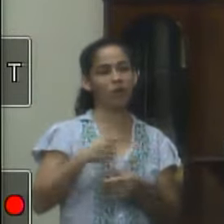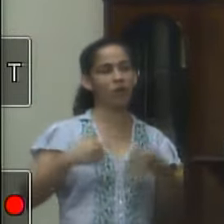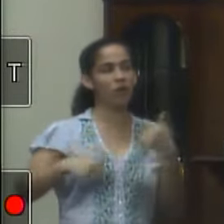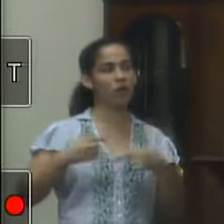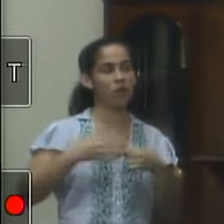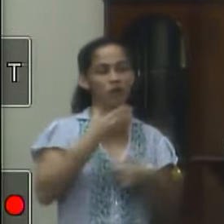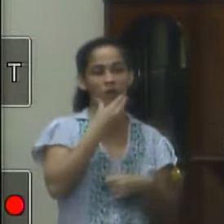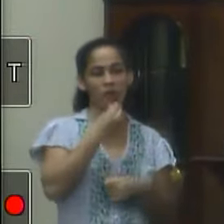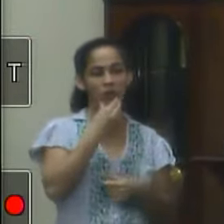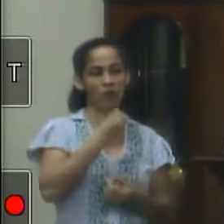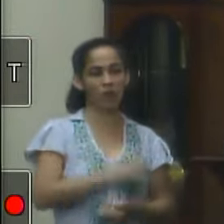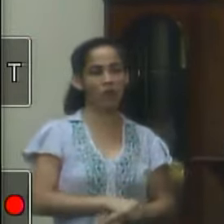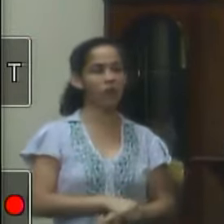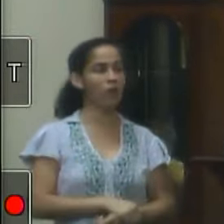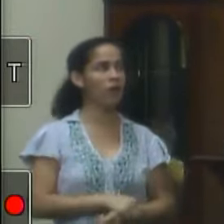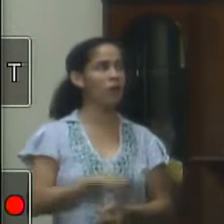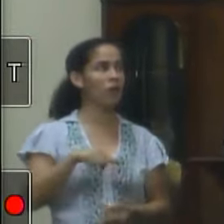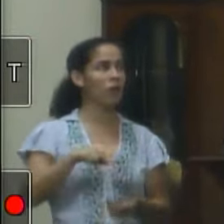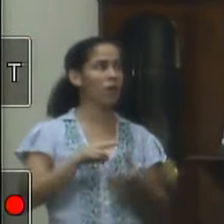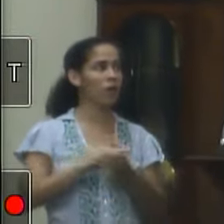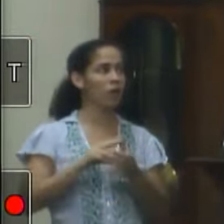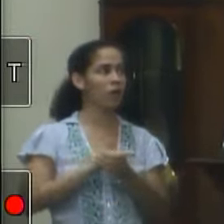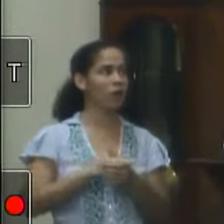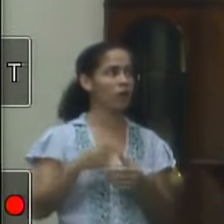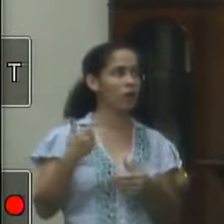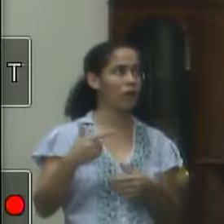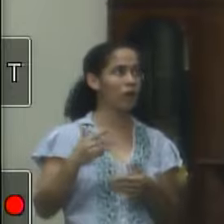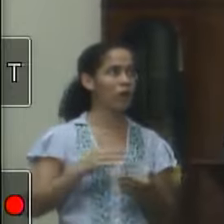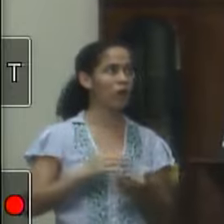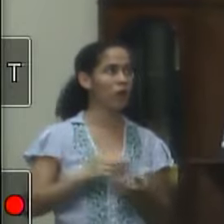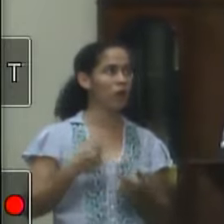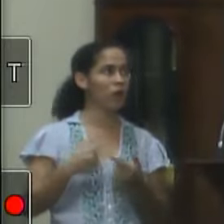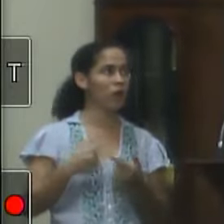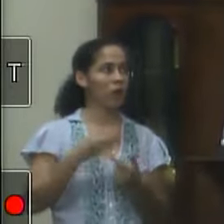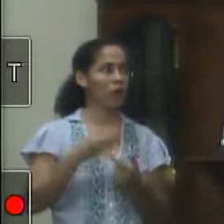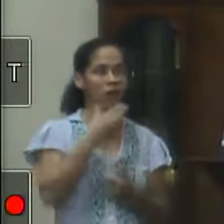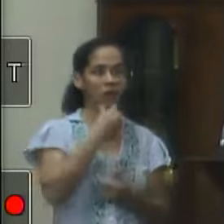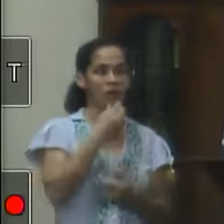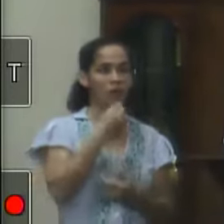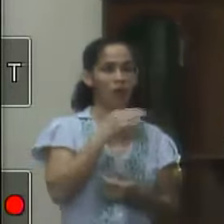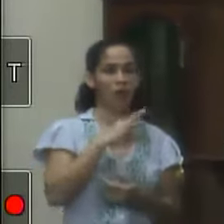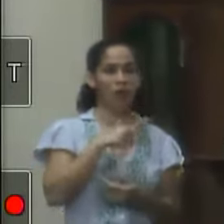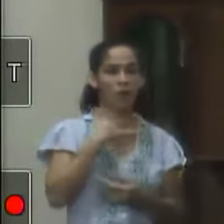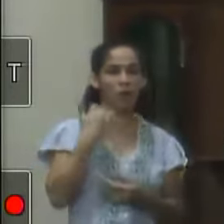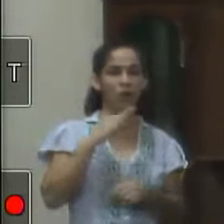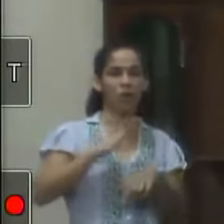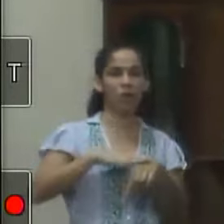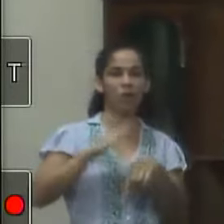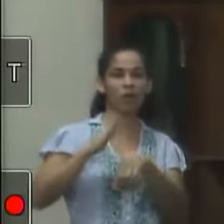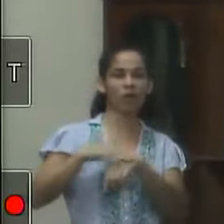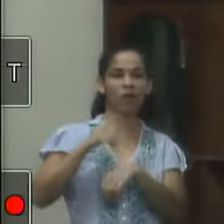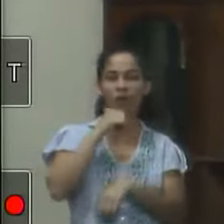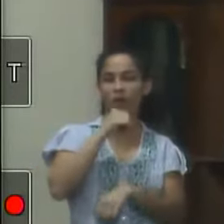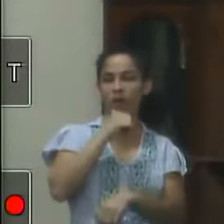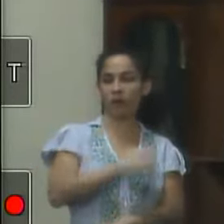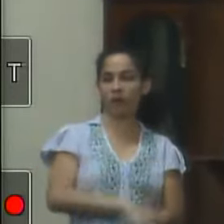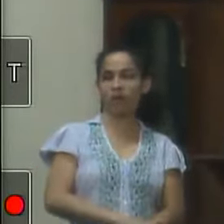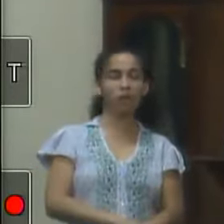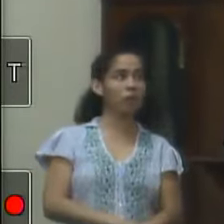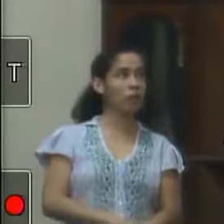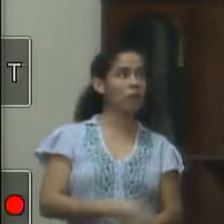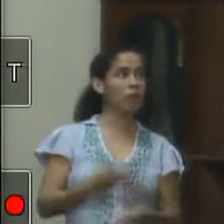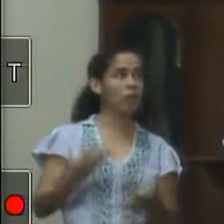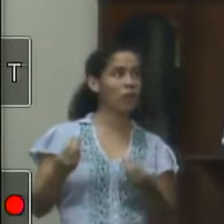públicas para homens e Valença ainda não tem isso porque os homens morrem mais do as mulheres e aí você vai ver o quantitativo de